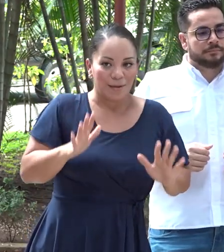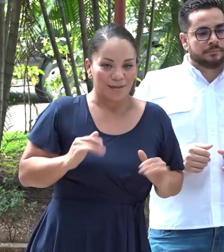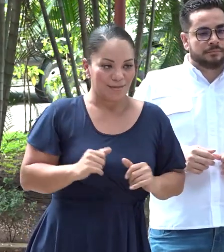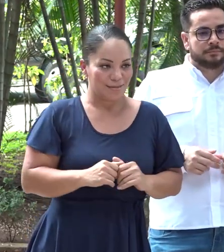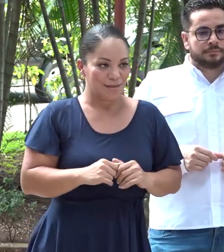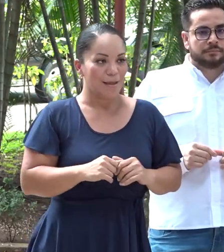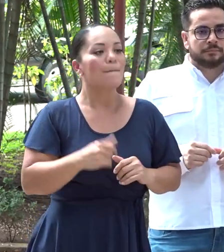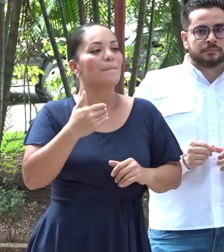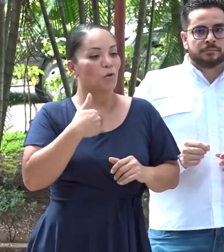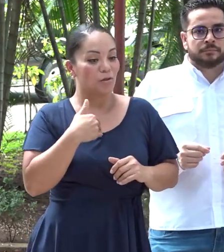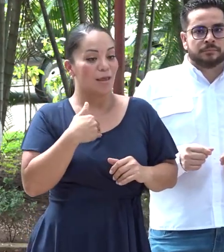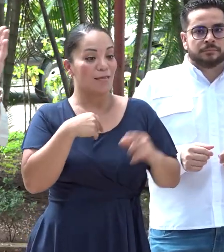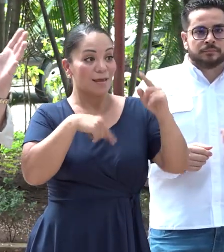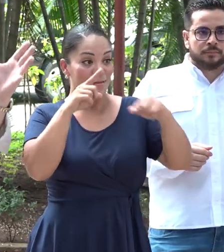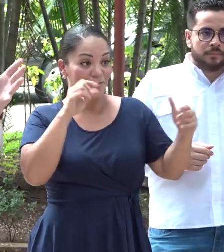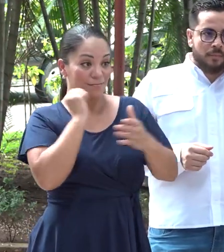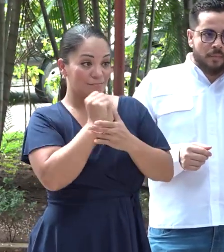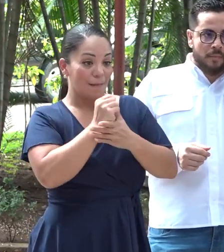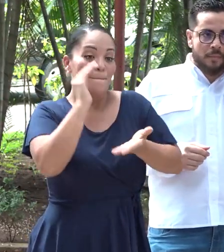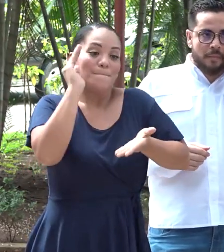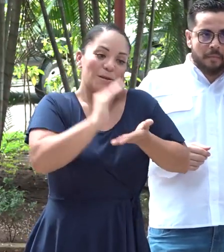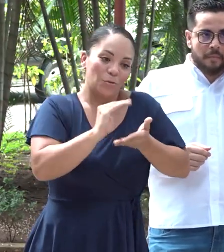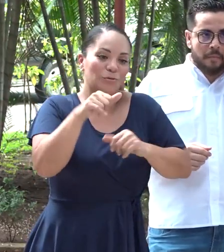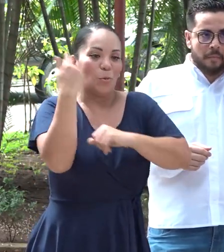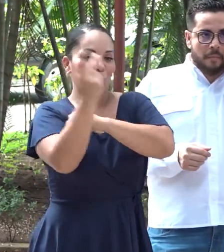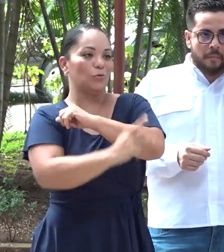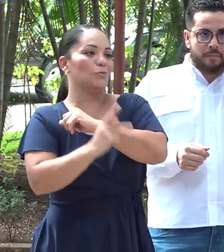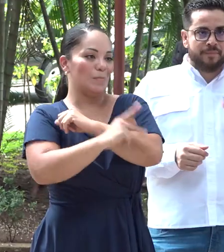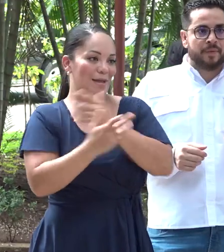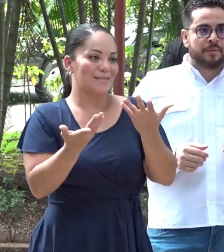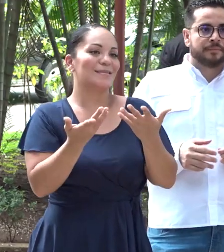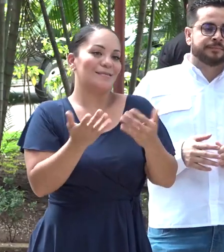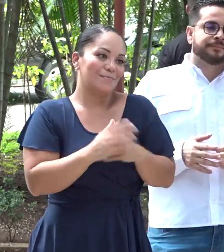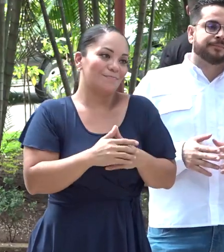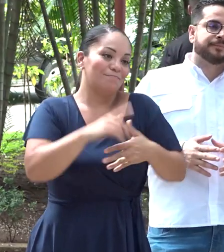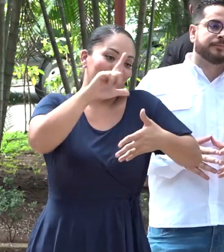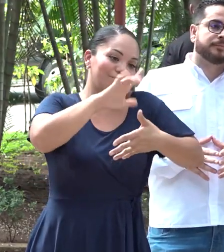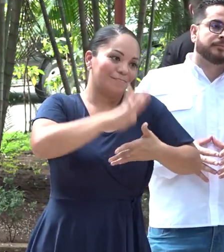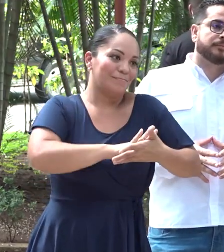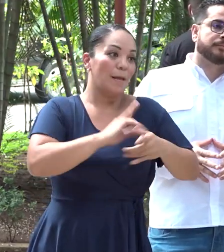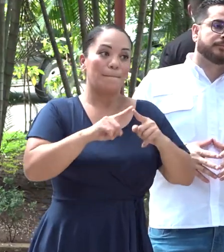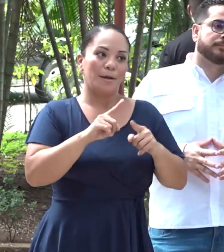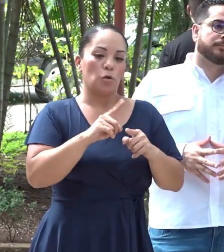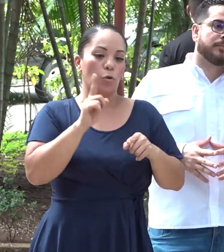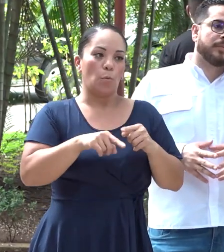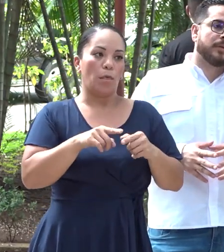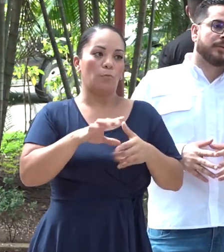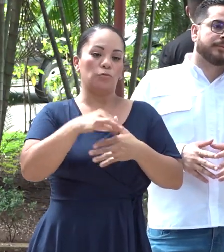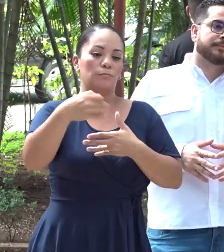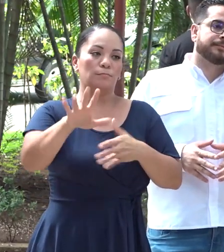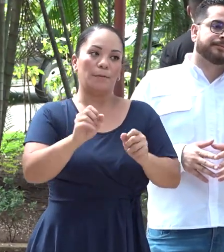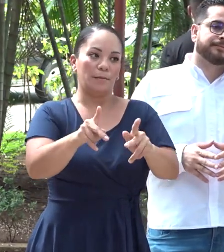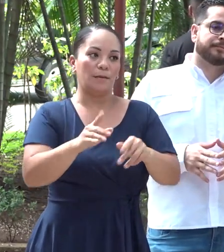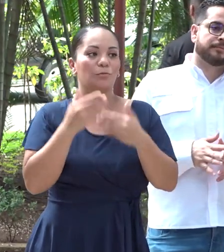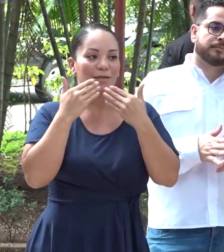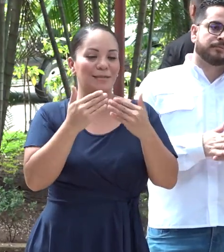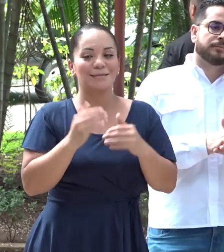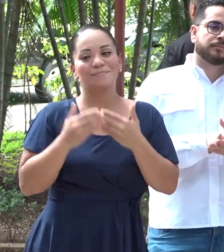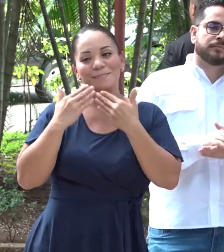menores a países en el vecindario. Pero no podemos dejar que se nos vaya de las manos. Muchas gracias.